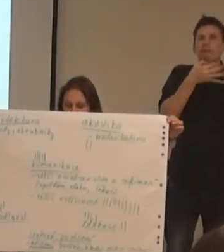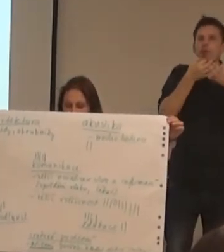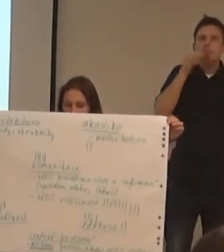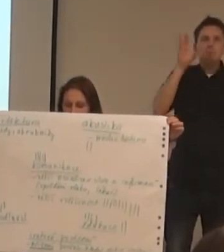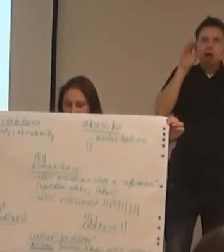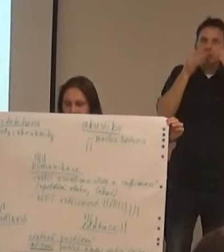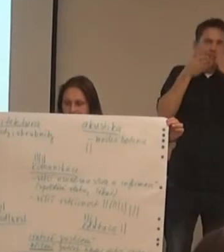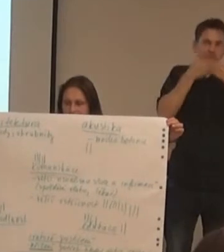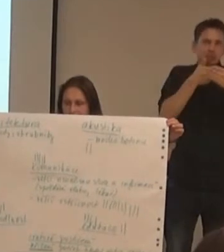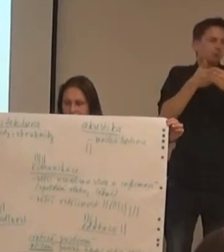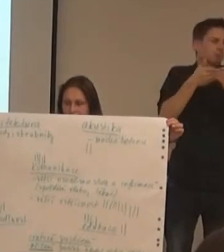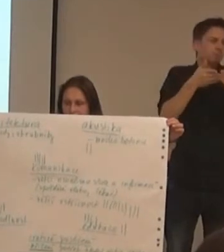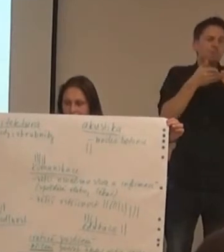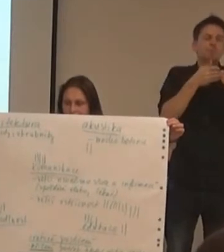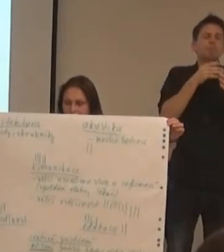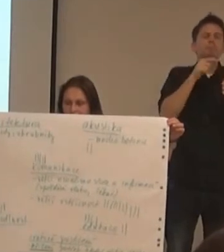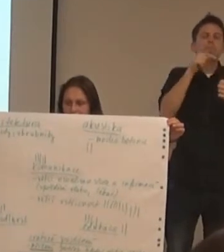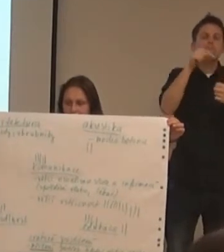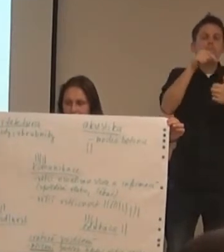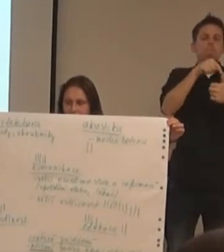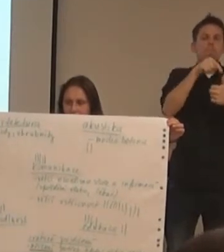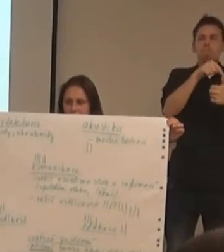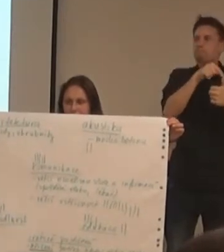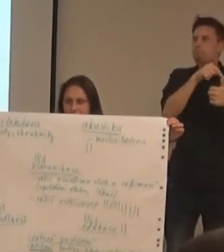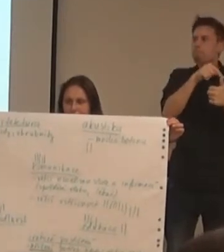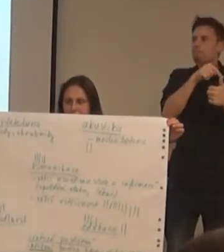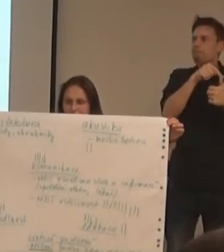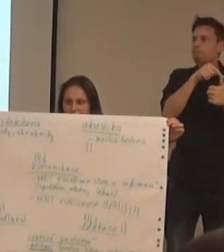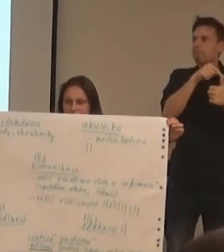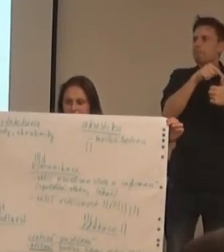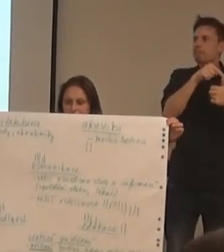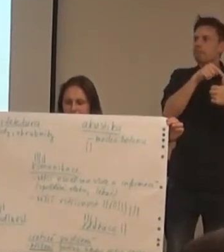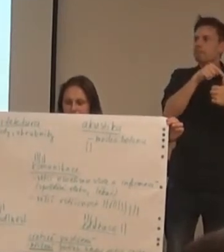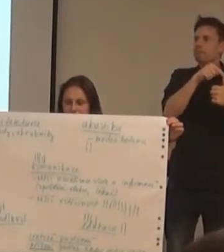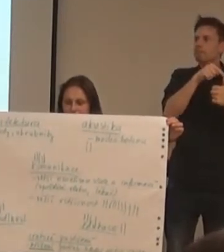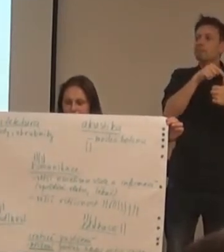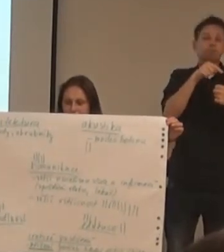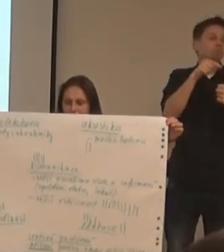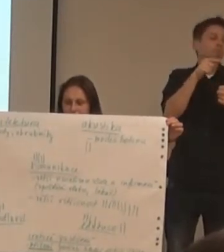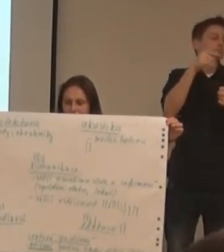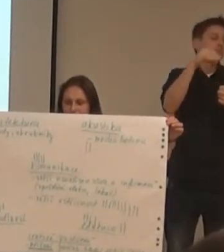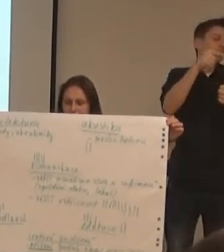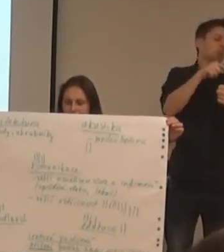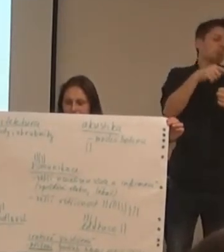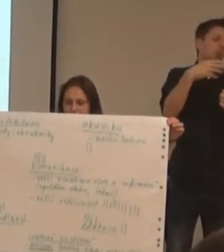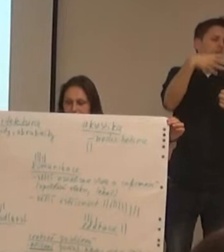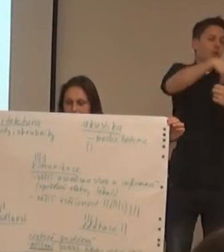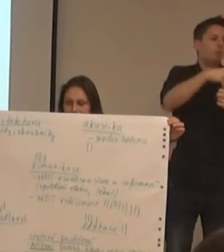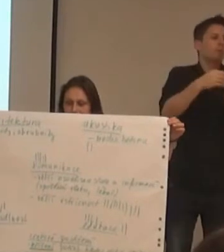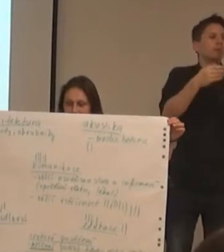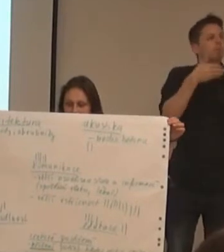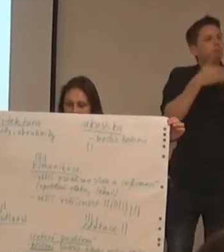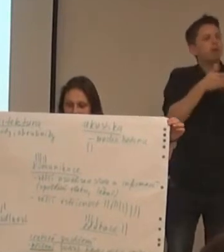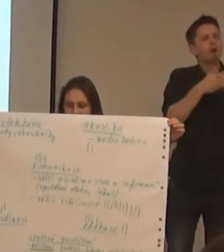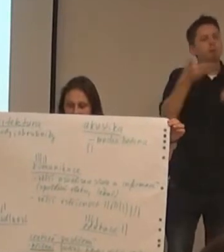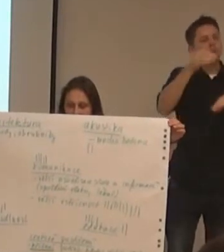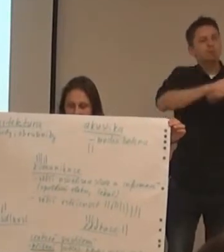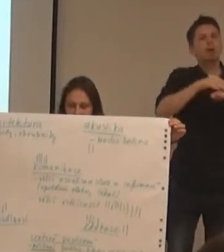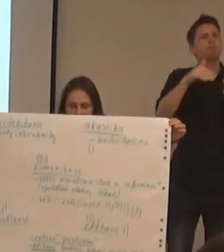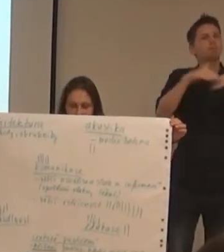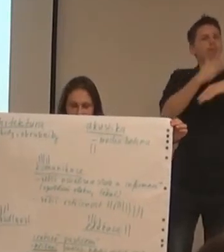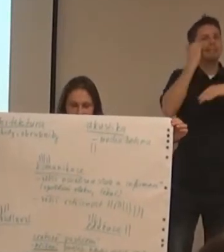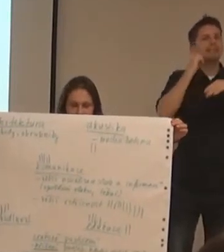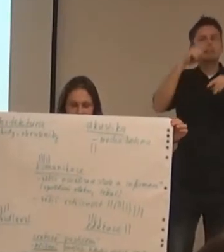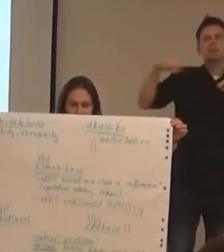specifickou skupinu, tak jsme taky pojmenovali bariéru, která je velmi obecná, která se týká, myslím si, kde koho,